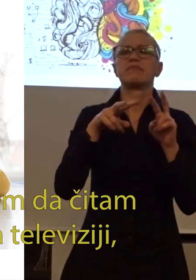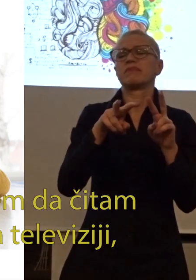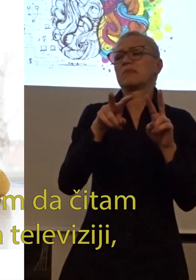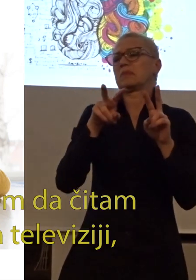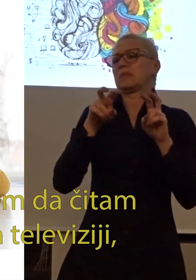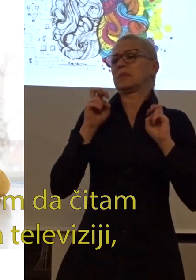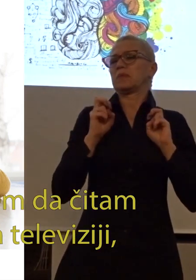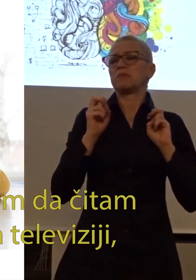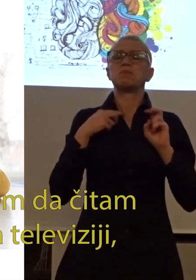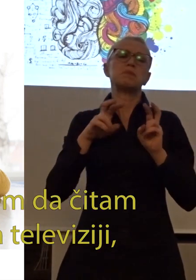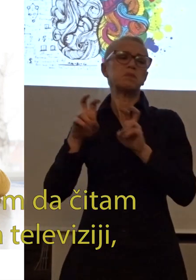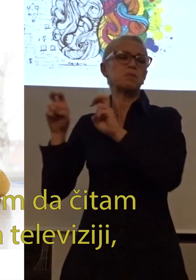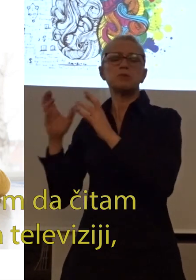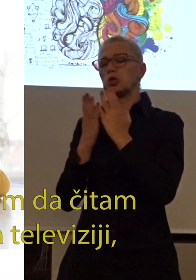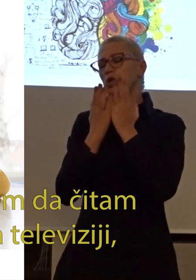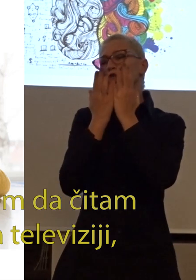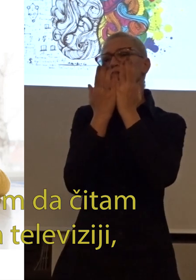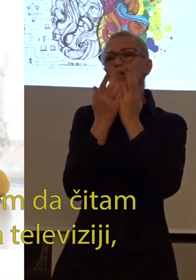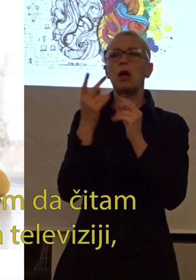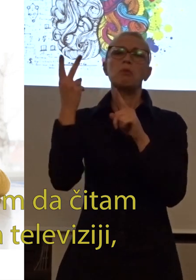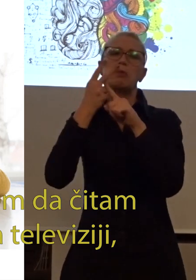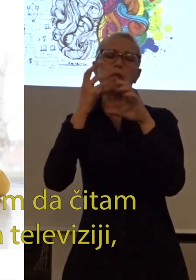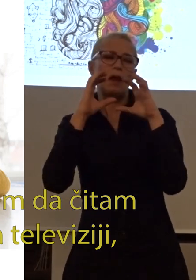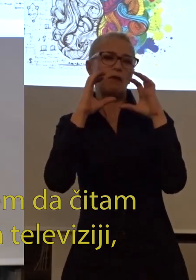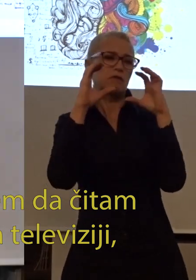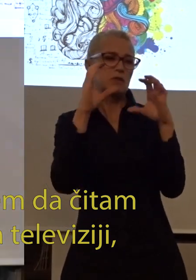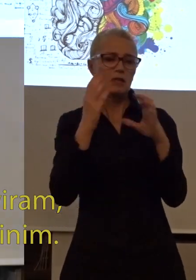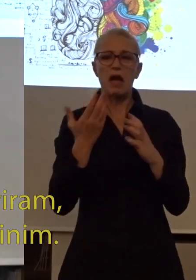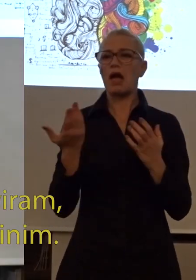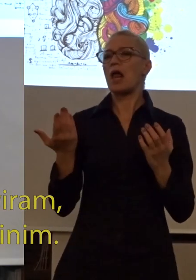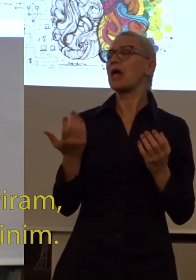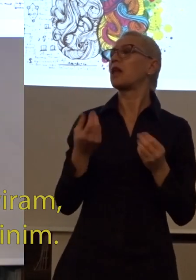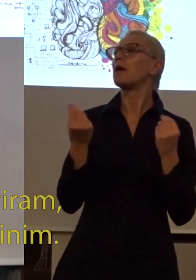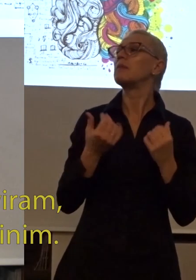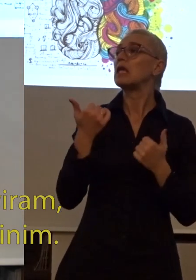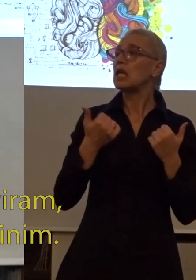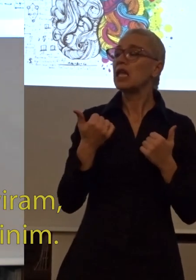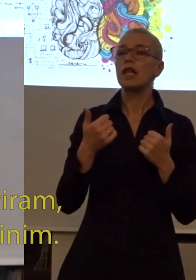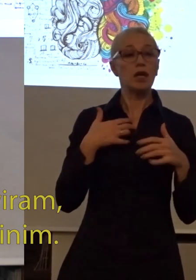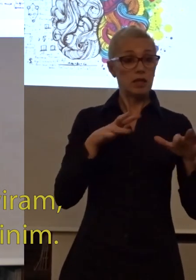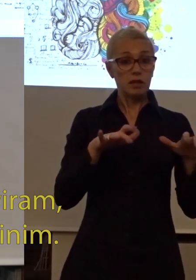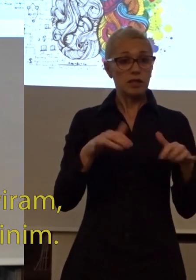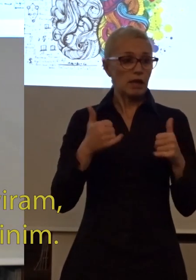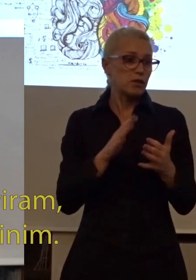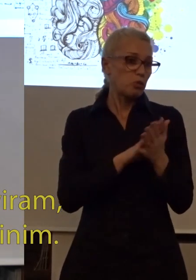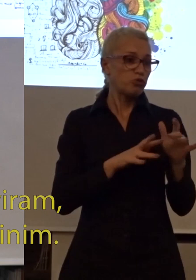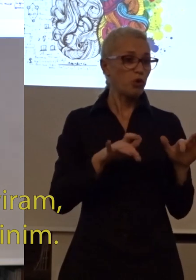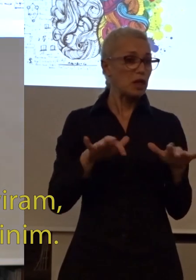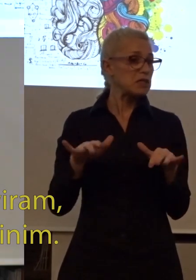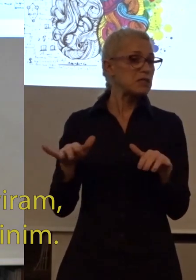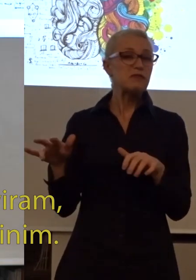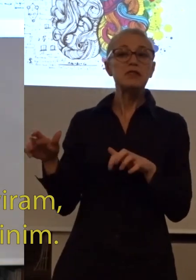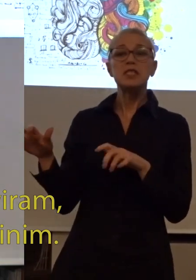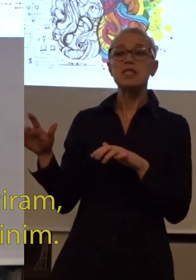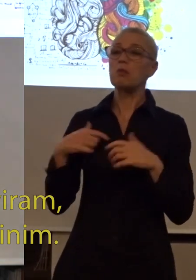na primjer, da čitam knjige, gledam nešto na televiziji, kao nekada, ili sada da sviram, pošto u